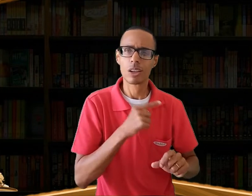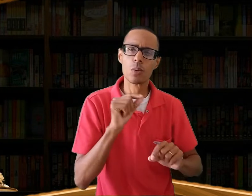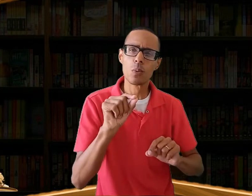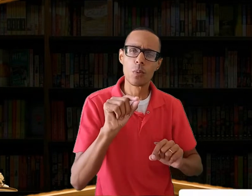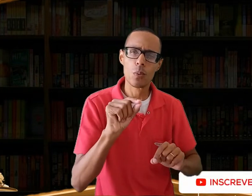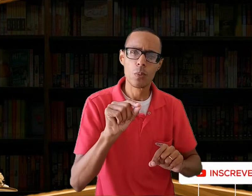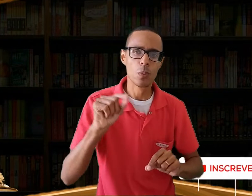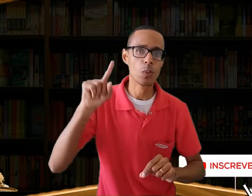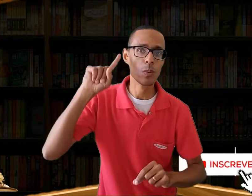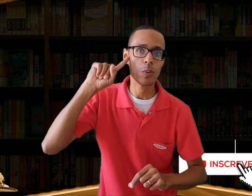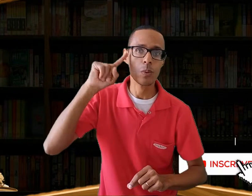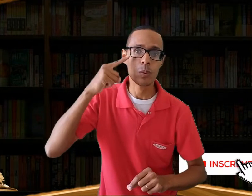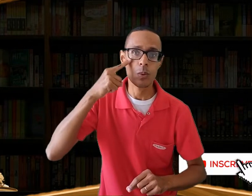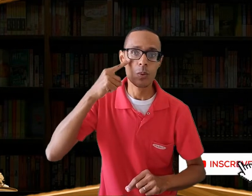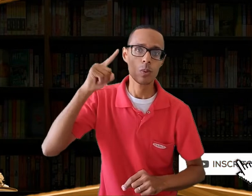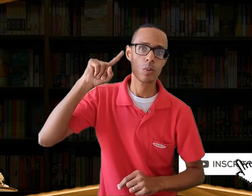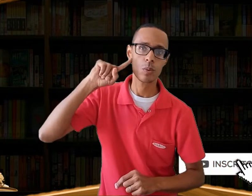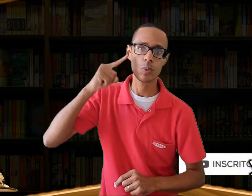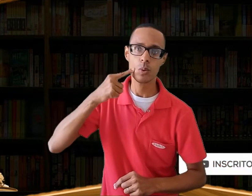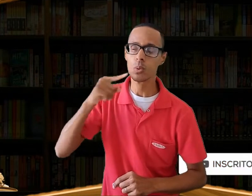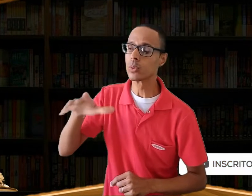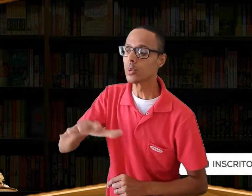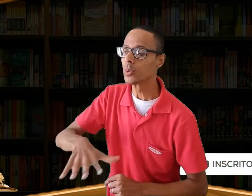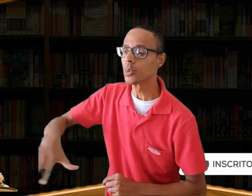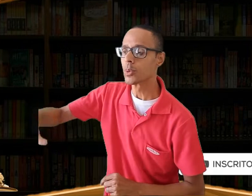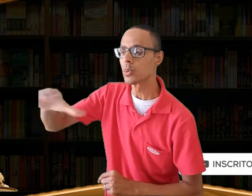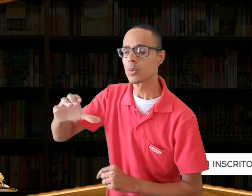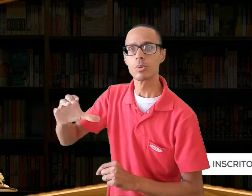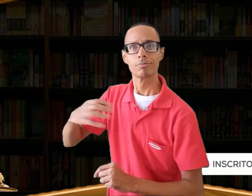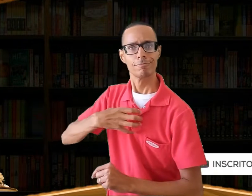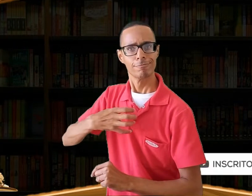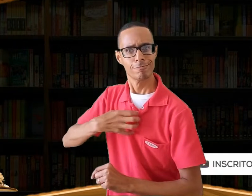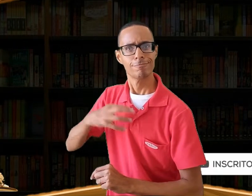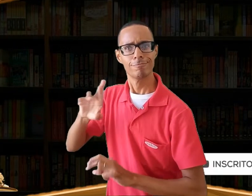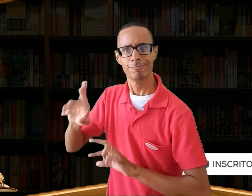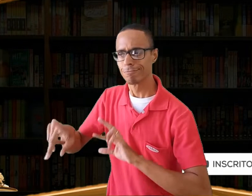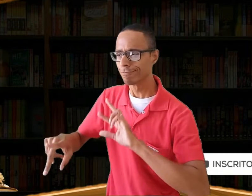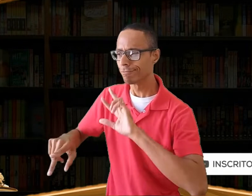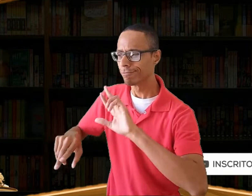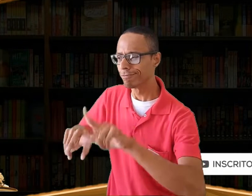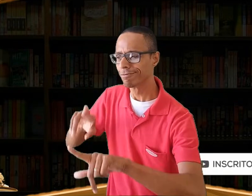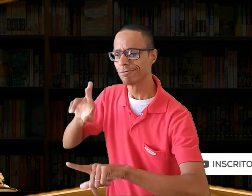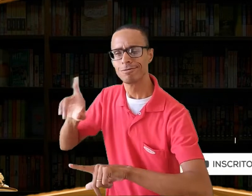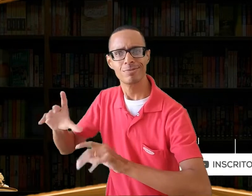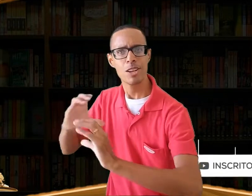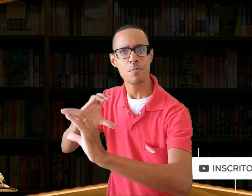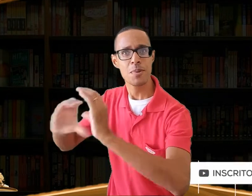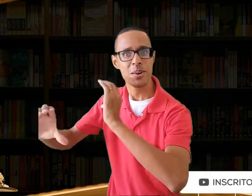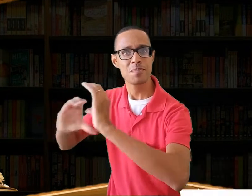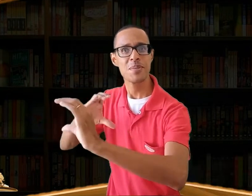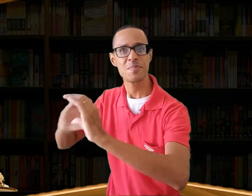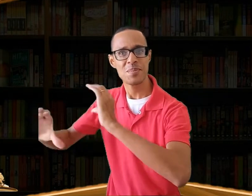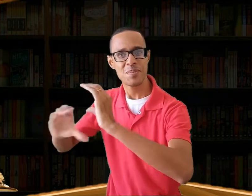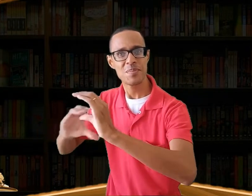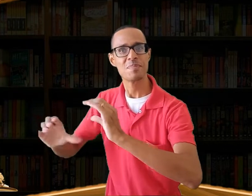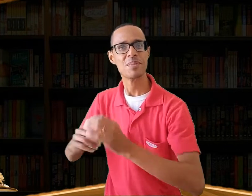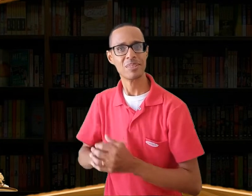Nos últimos dois, vimos as formas de comunicação e a acessibilidade do universo surdo.